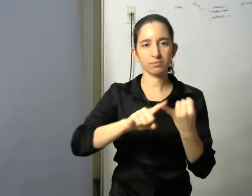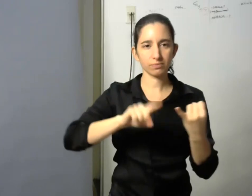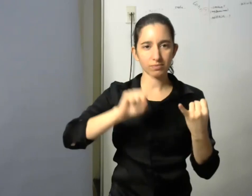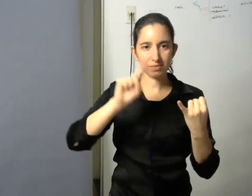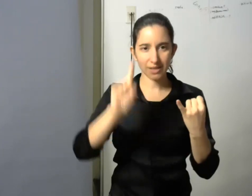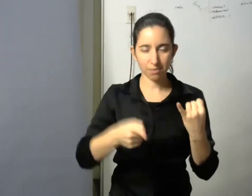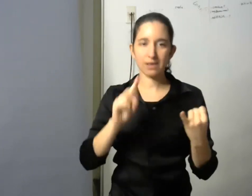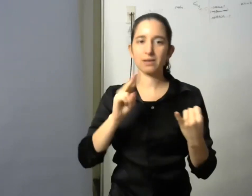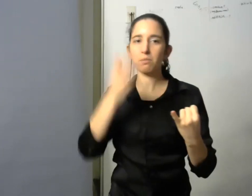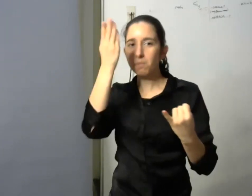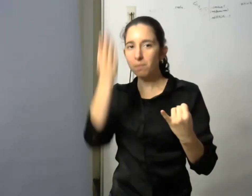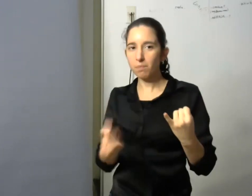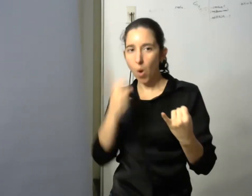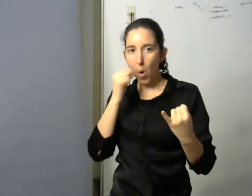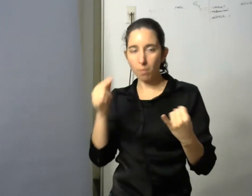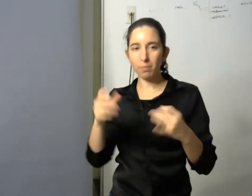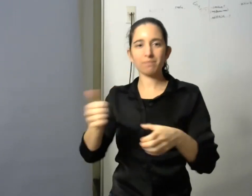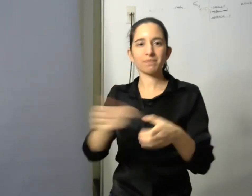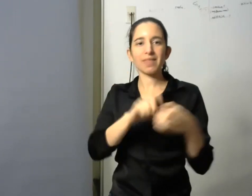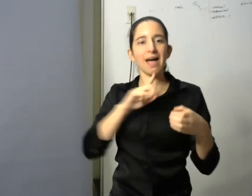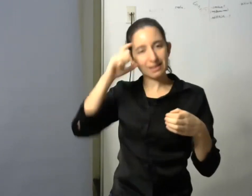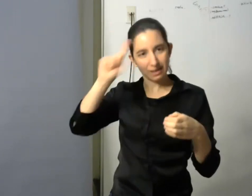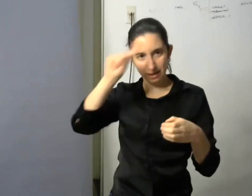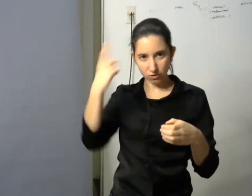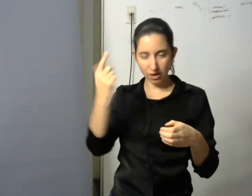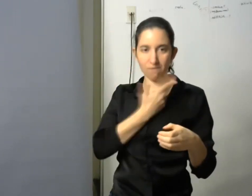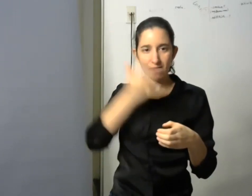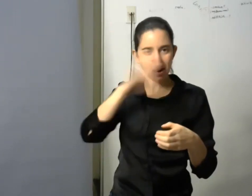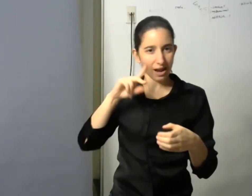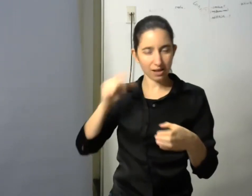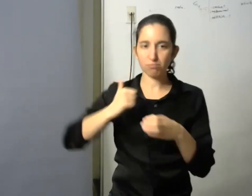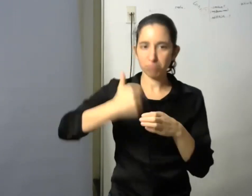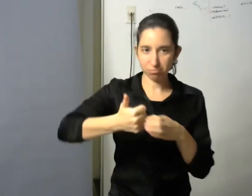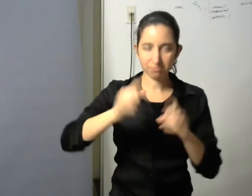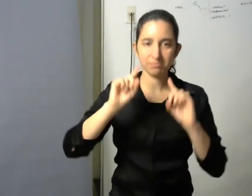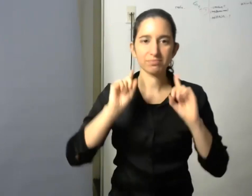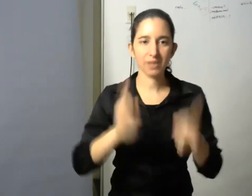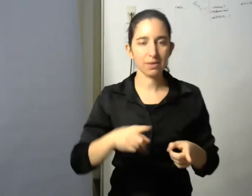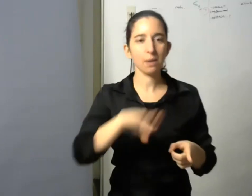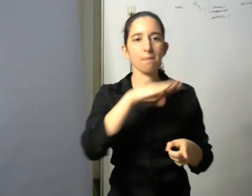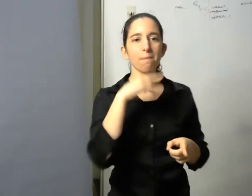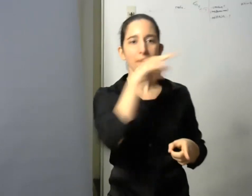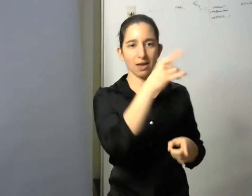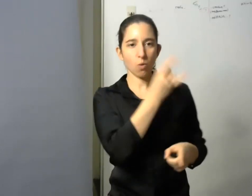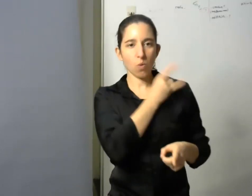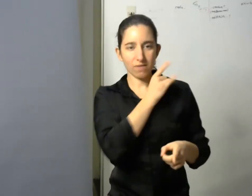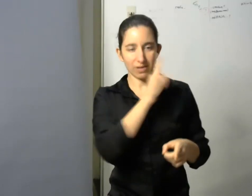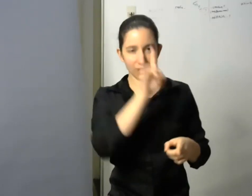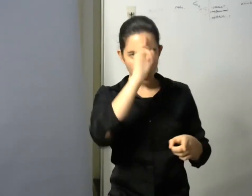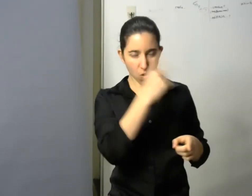de ATE Nacional y desde la Universidad Autónoma de México agradecen la posibilidad de compartir este